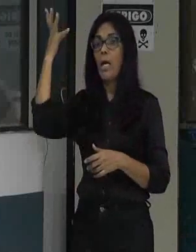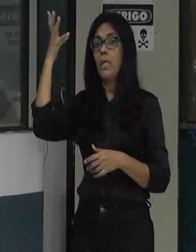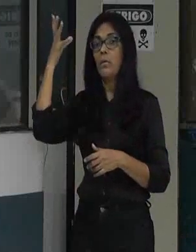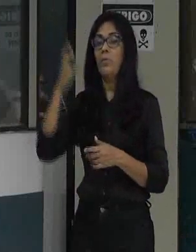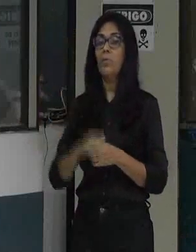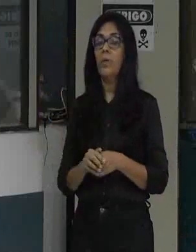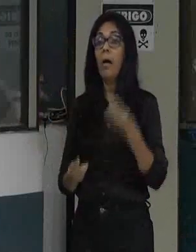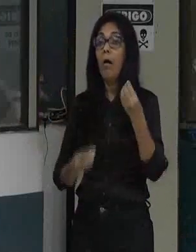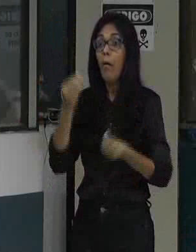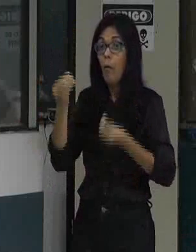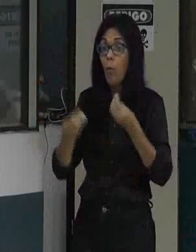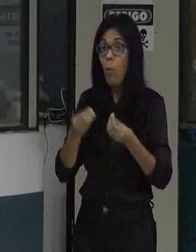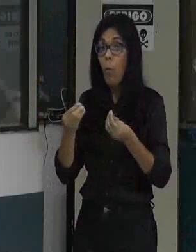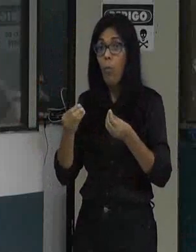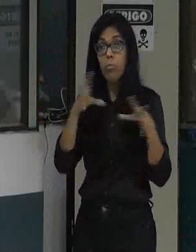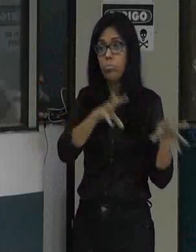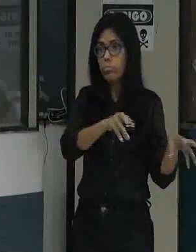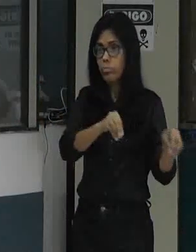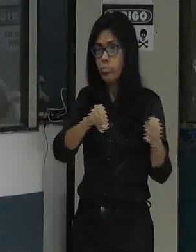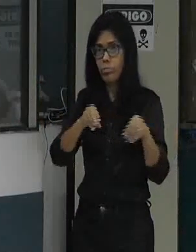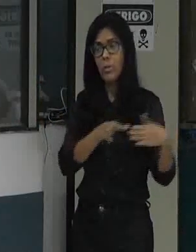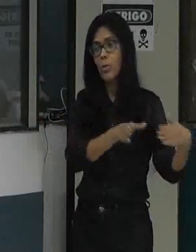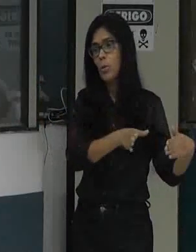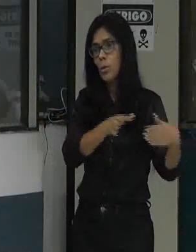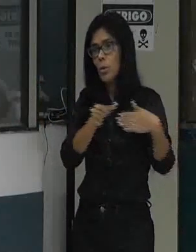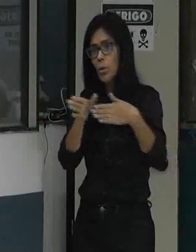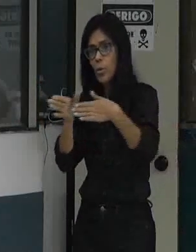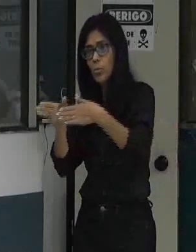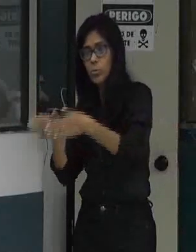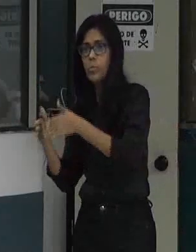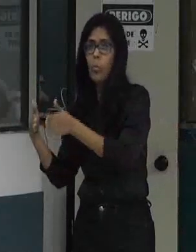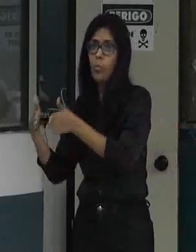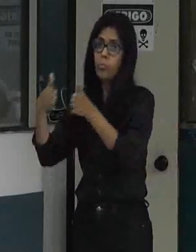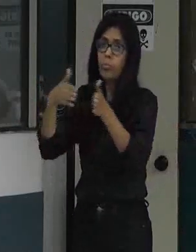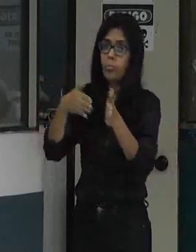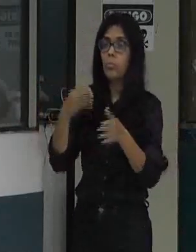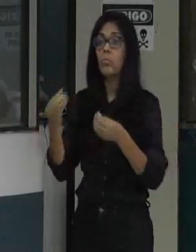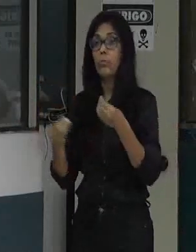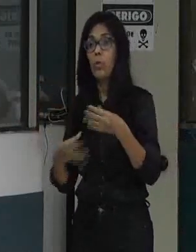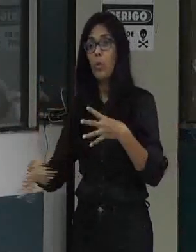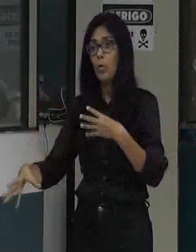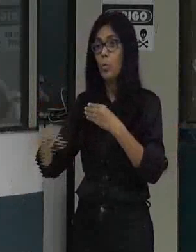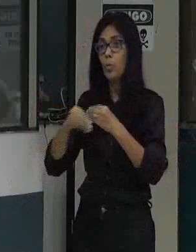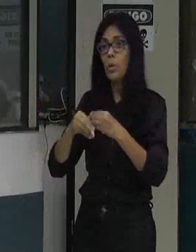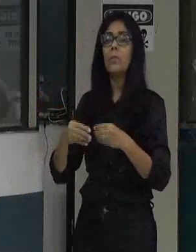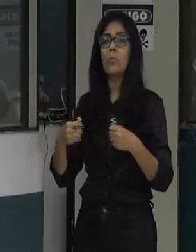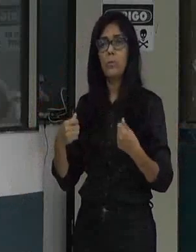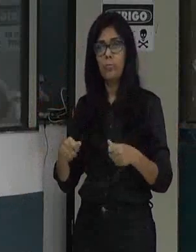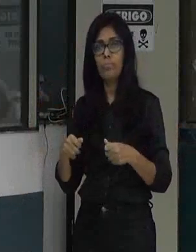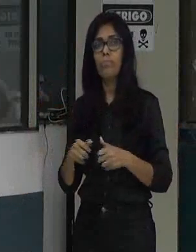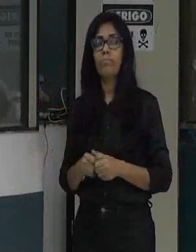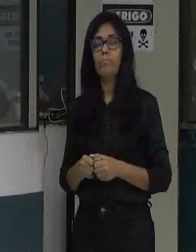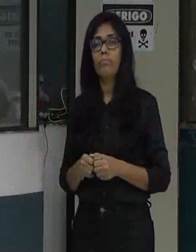mobilidade colocando o transporte com planidade a gente não pode perder em vista que o artigo